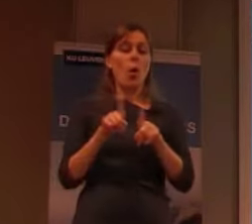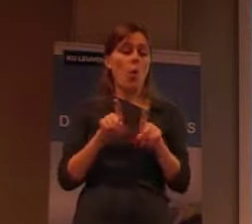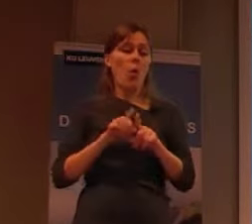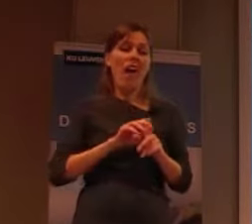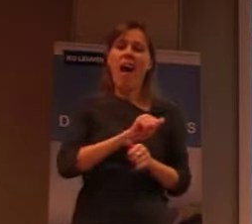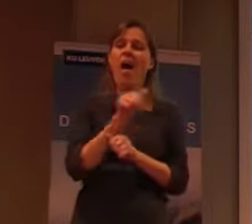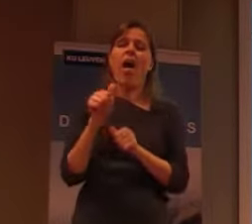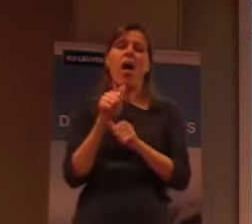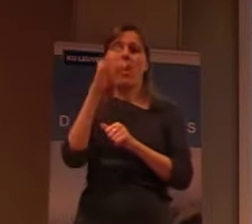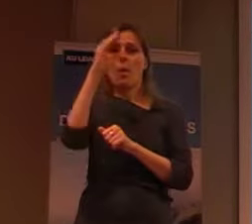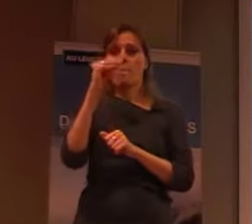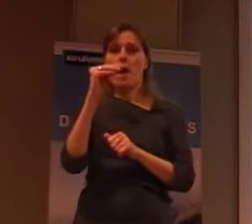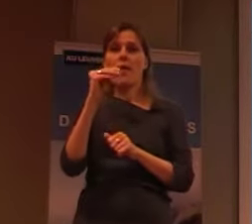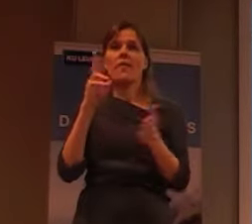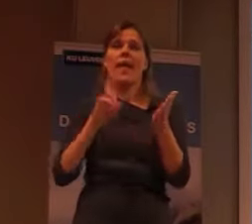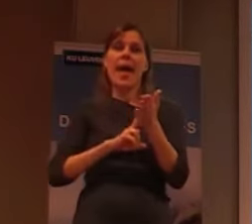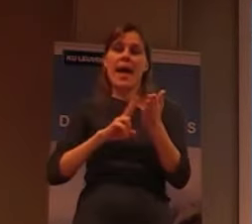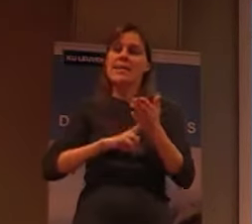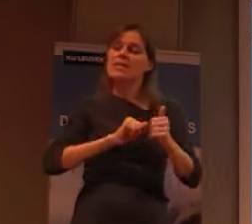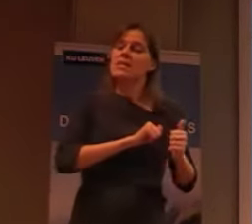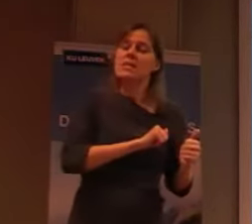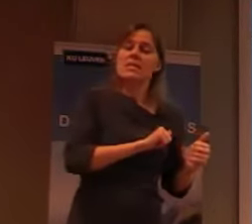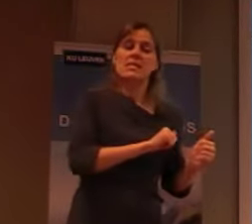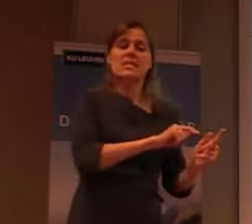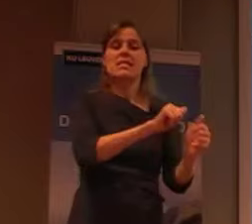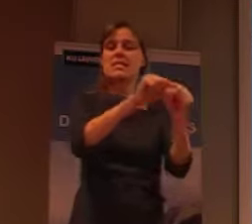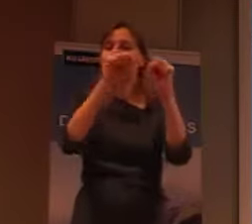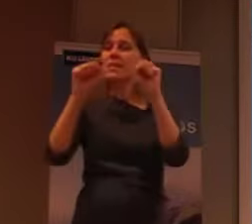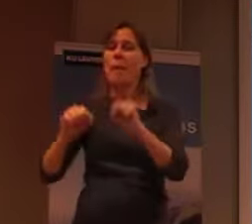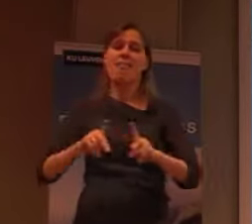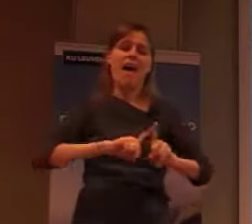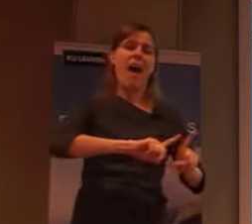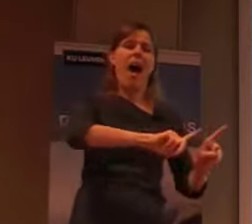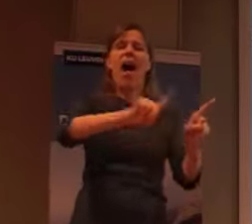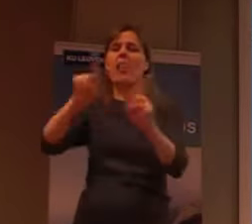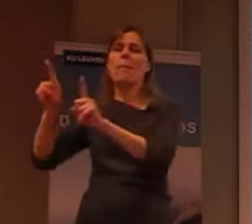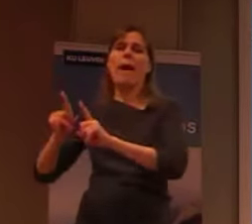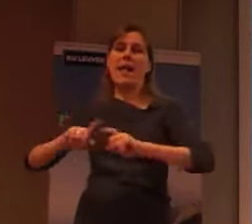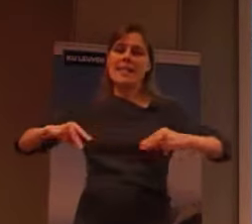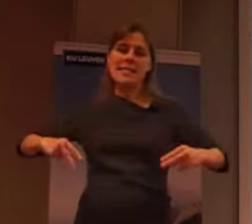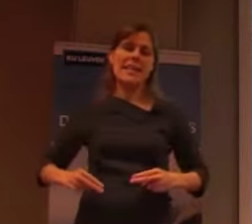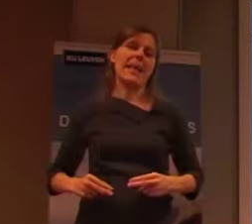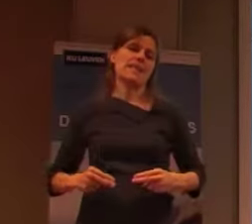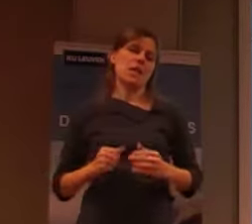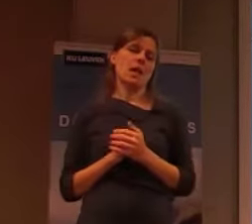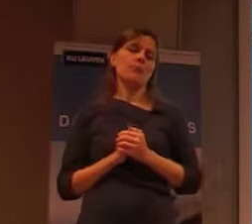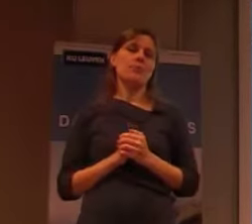werden systematisch gesteriliseerd. En er werden ook medische